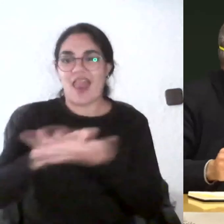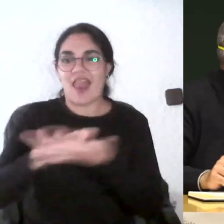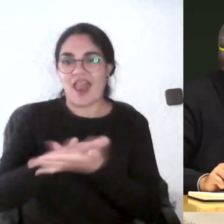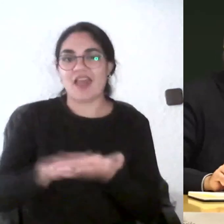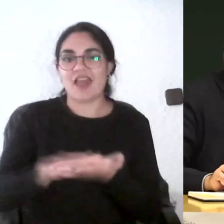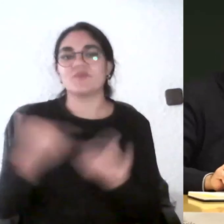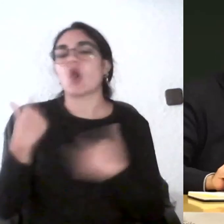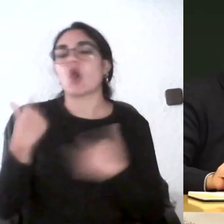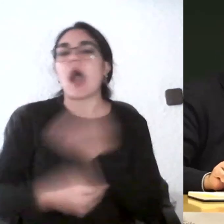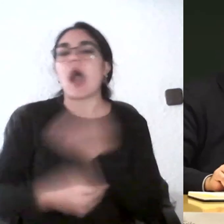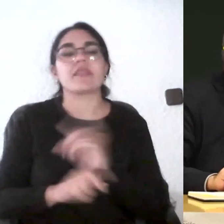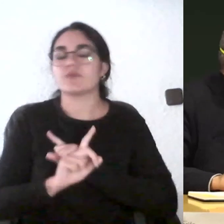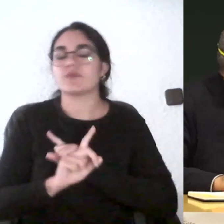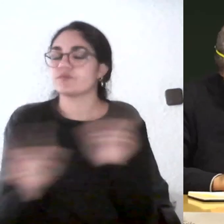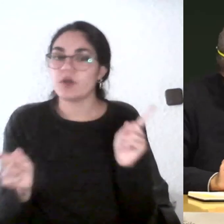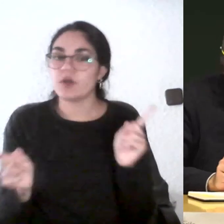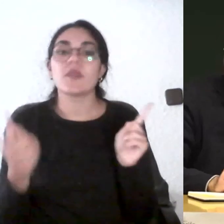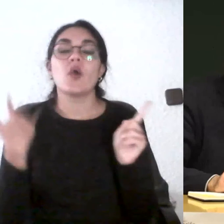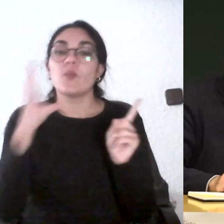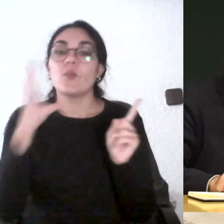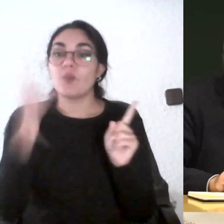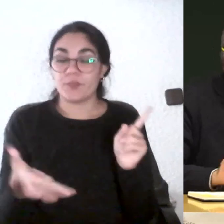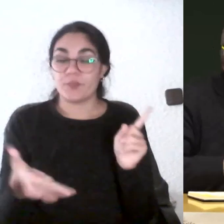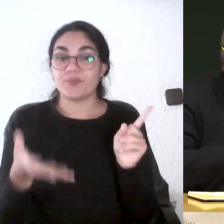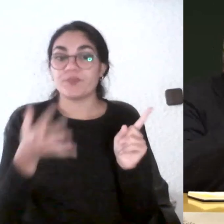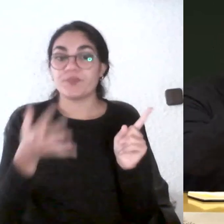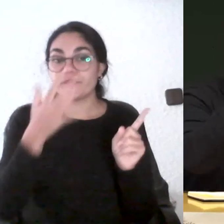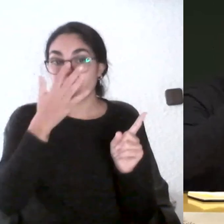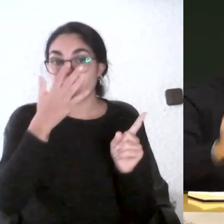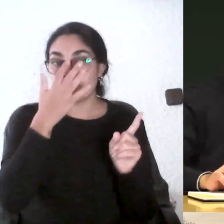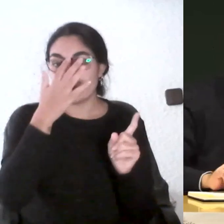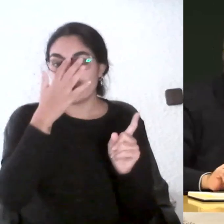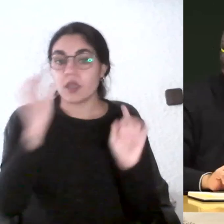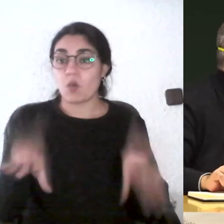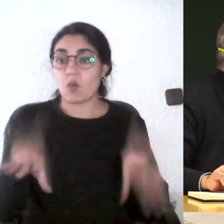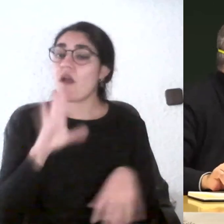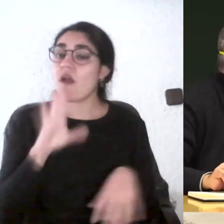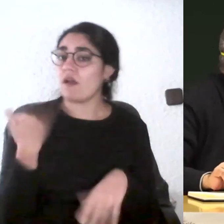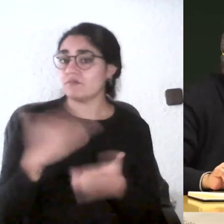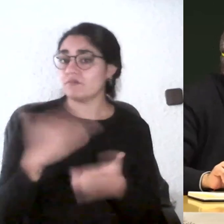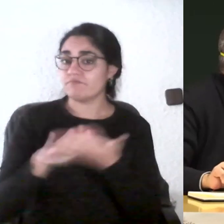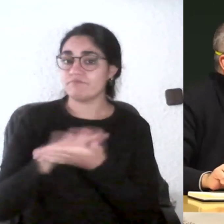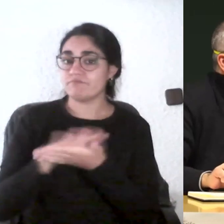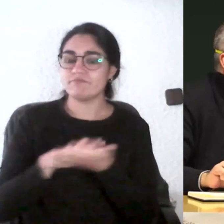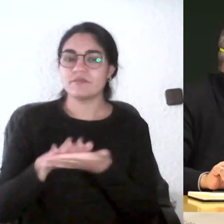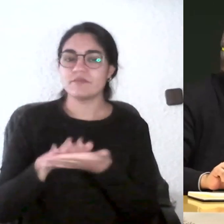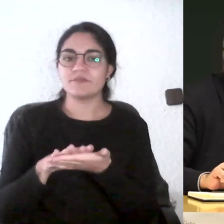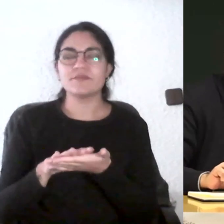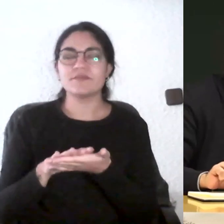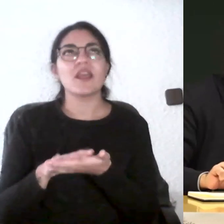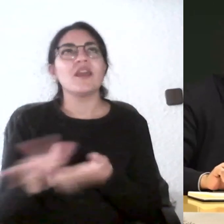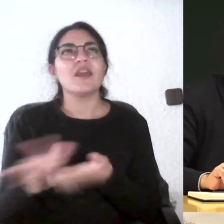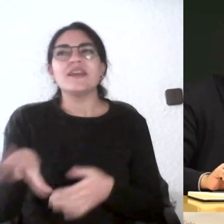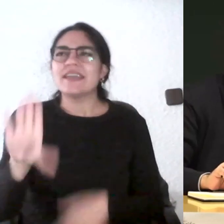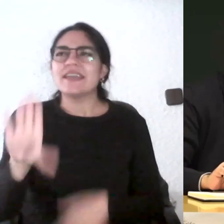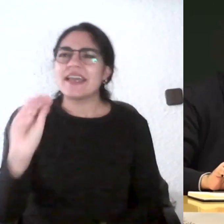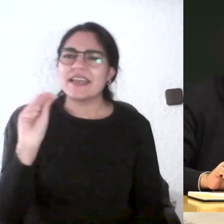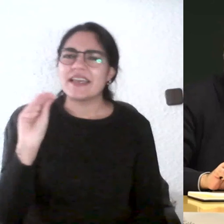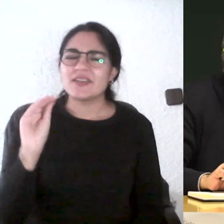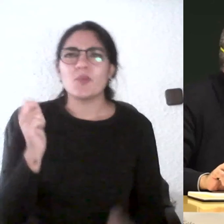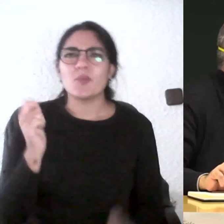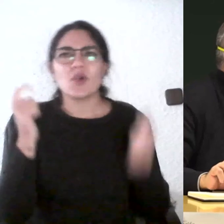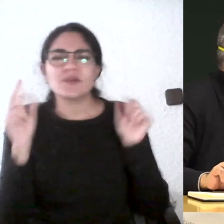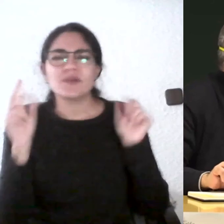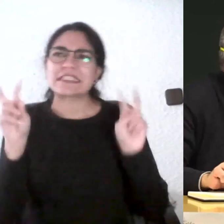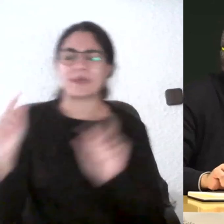porque una de las cosas que nos habías comentado César si alguna cosa queréis comentar y yo traía una que entiendo que es controvertida hasta